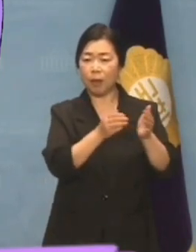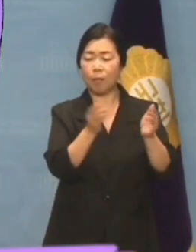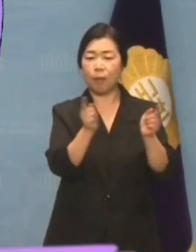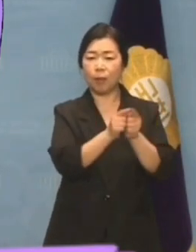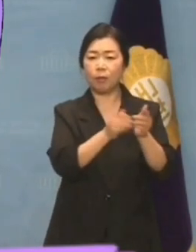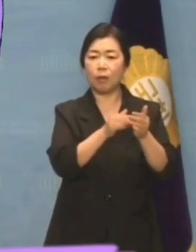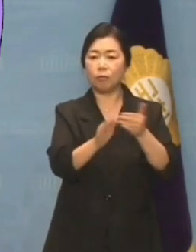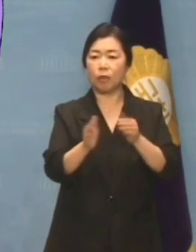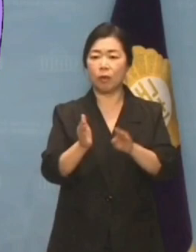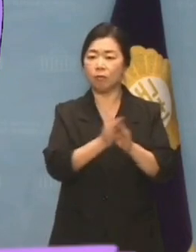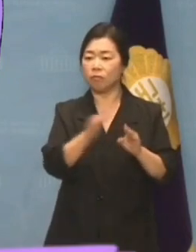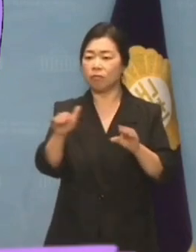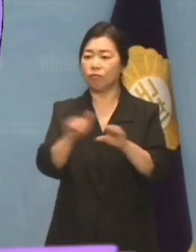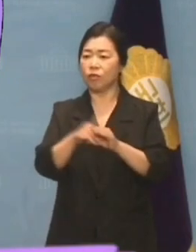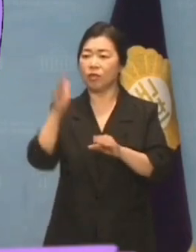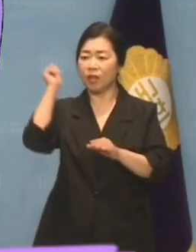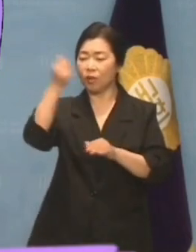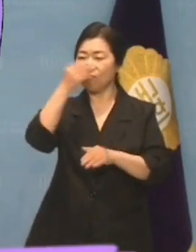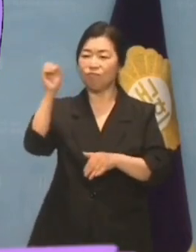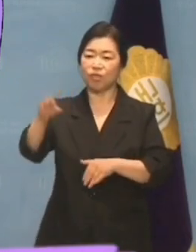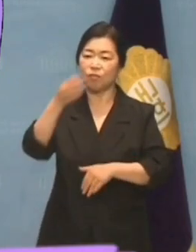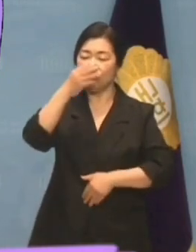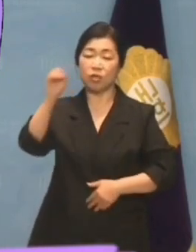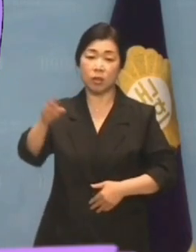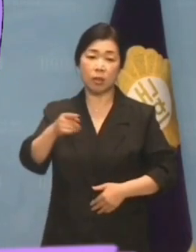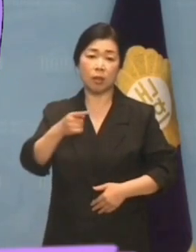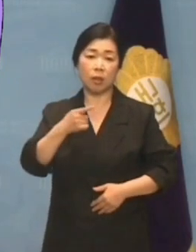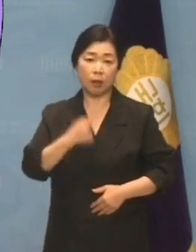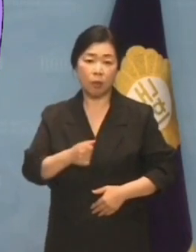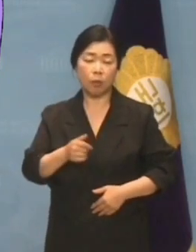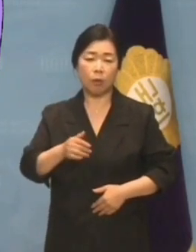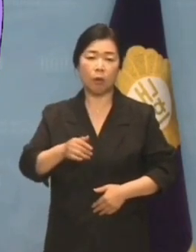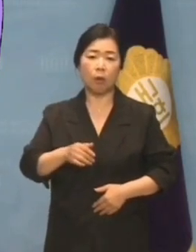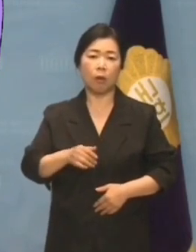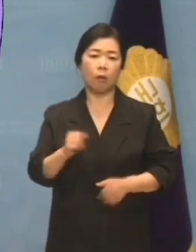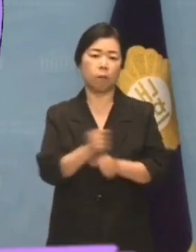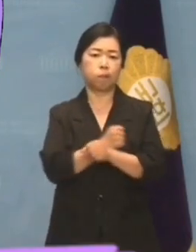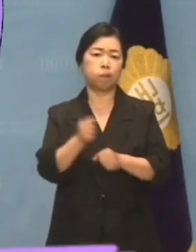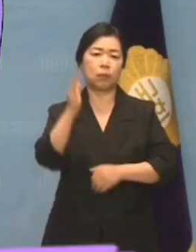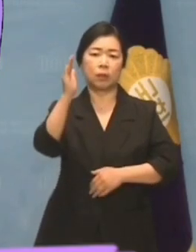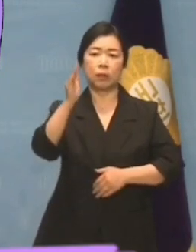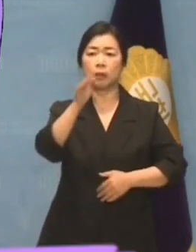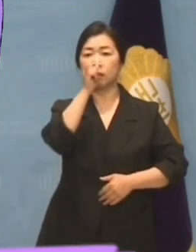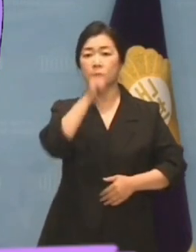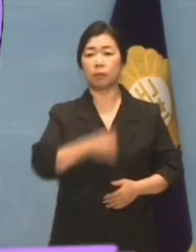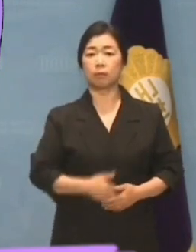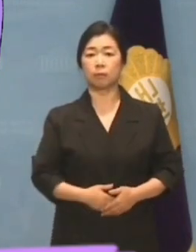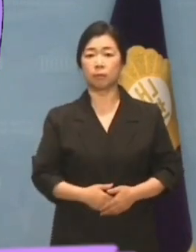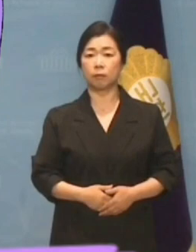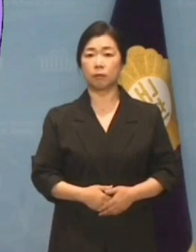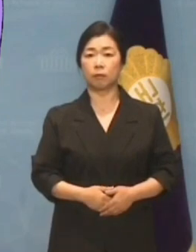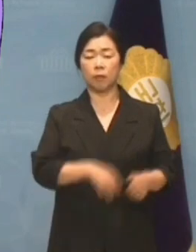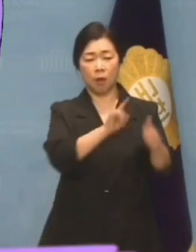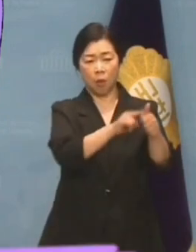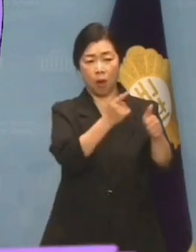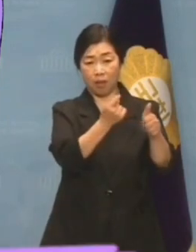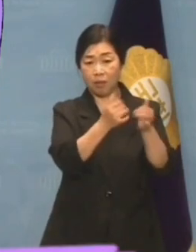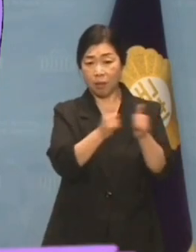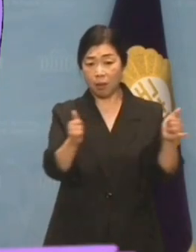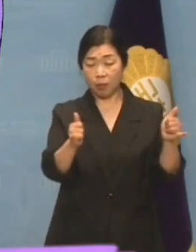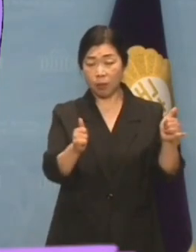행보를 보였다며 새로운 음모론을 펼쳤습니다. 이런 사람을 제일 야당에,